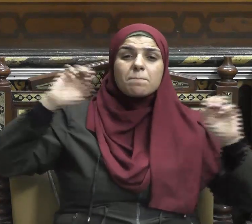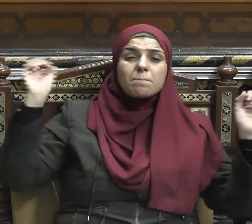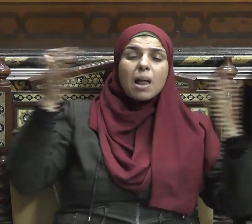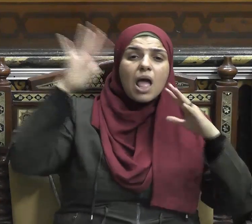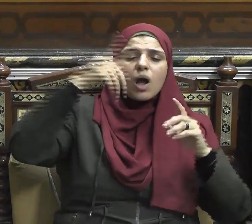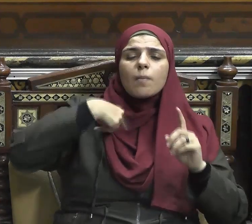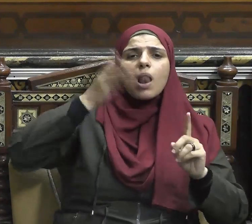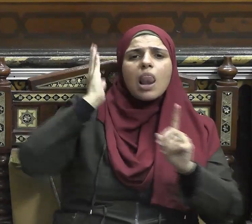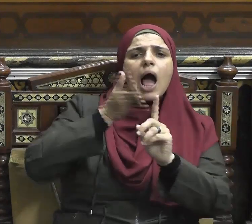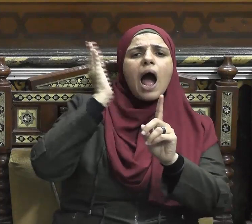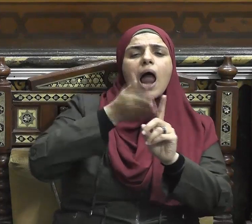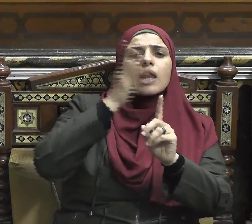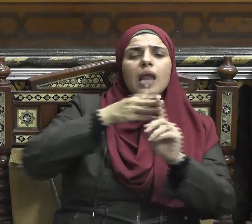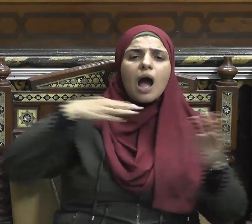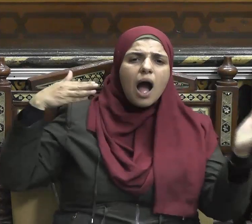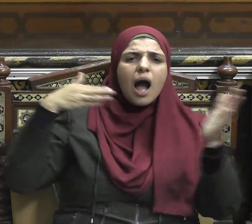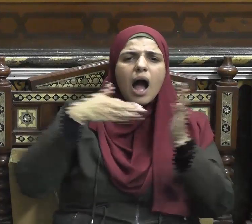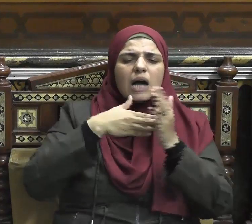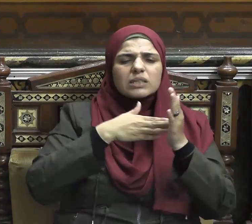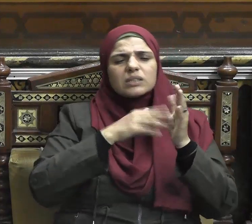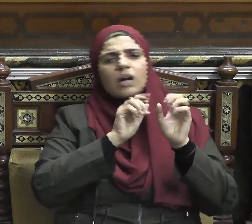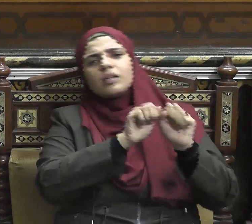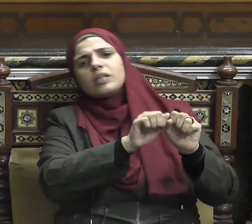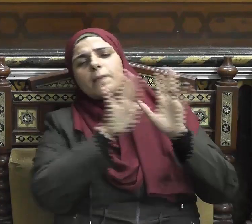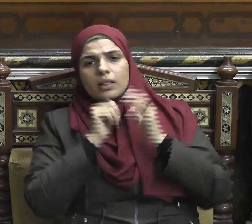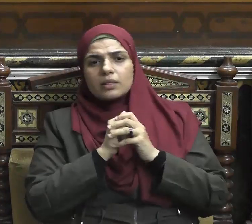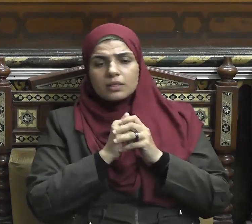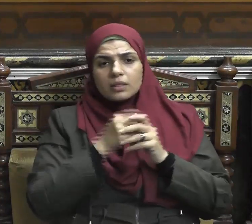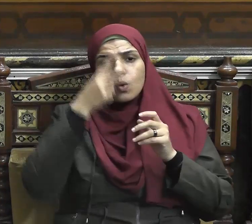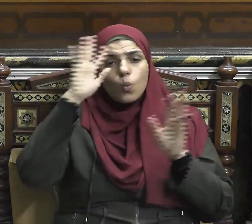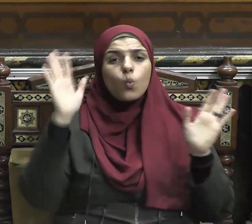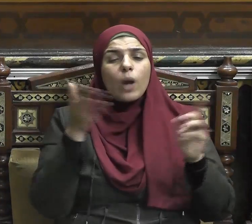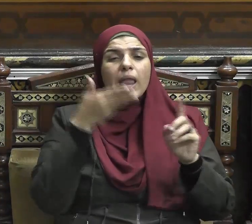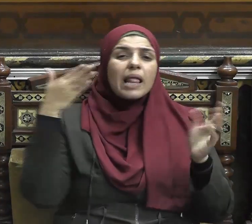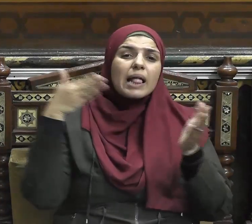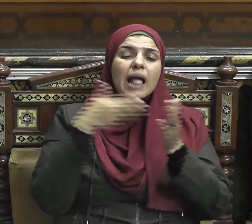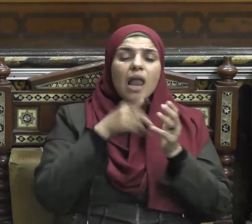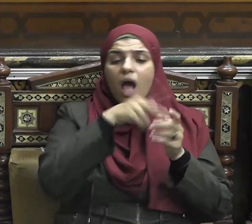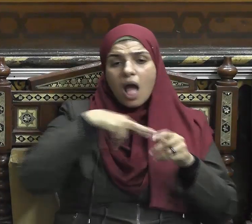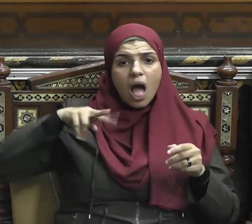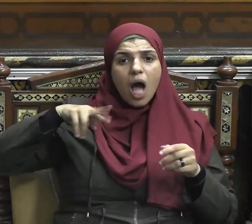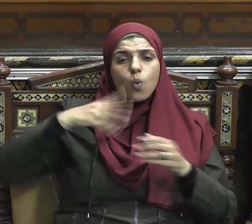الفسوق بعد الإيمان ومن لم يتب فأولئك هم الظالمون